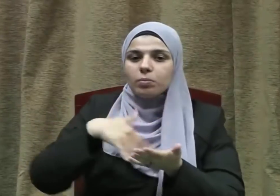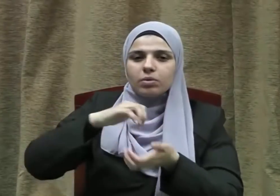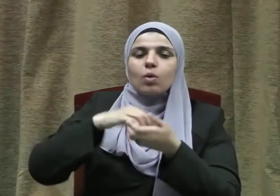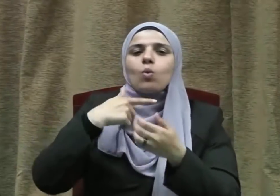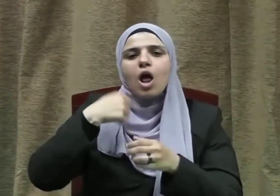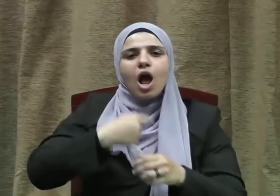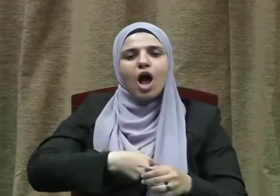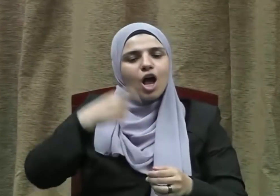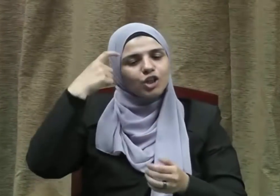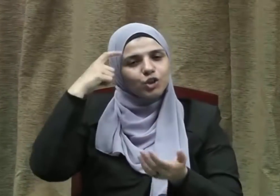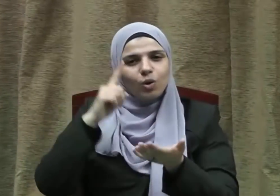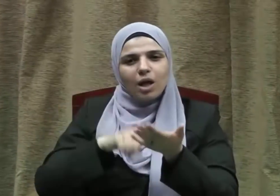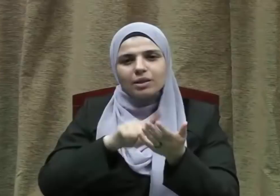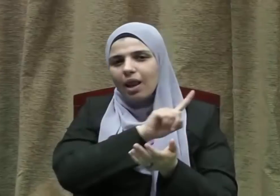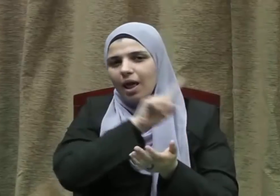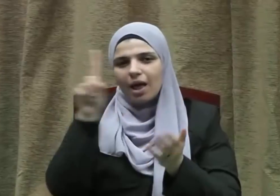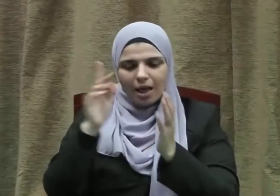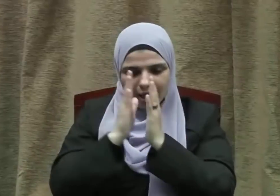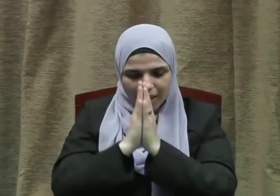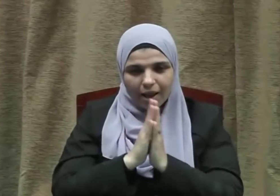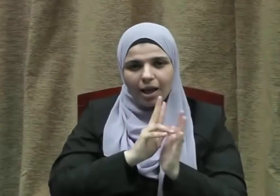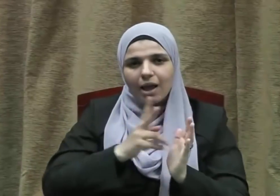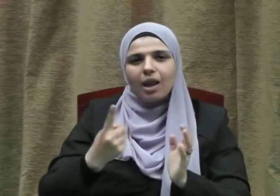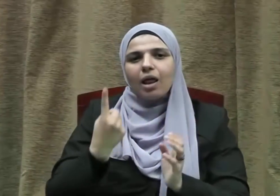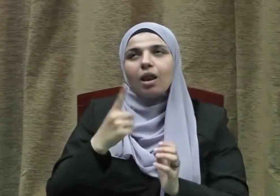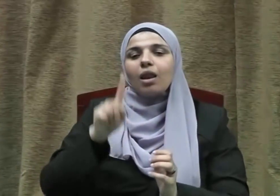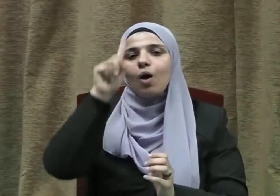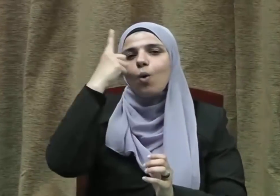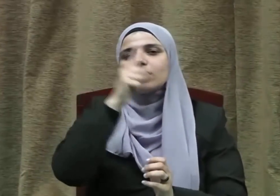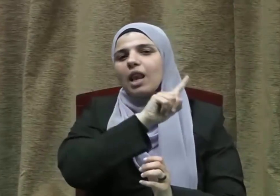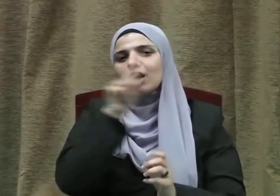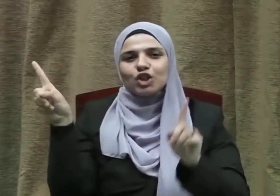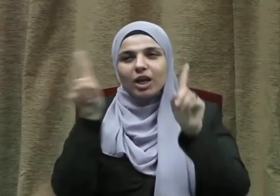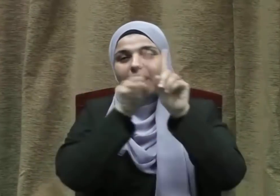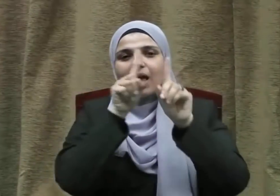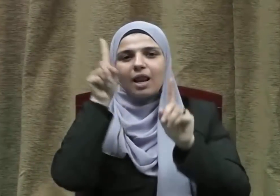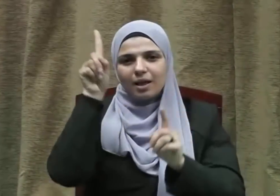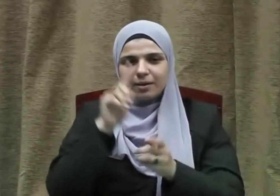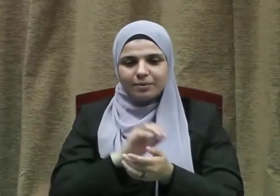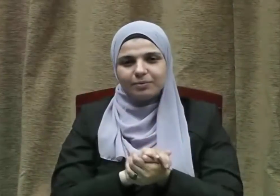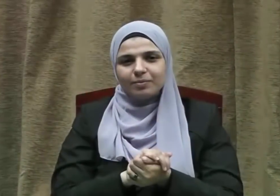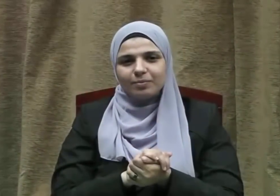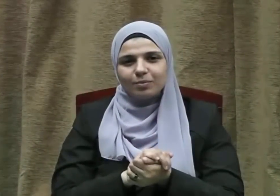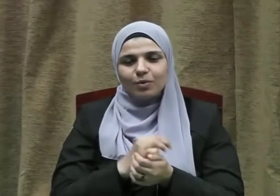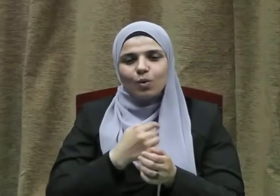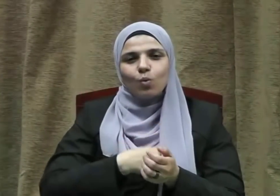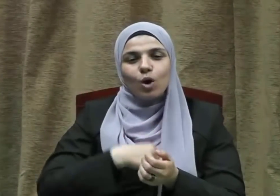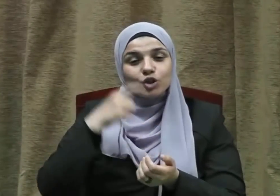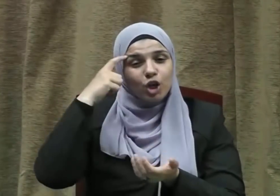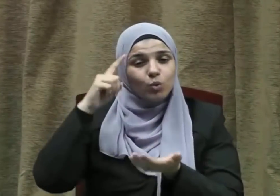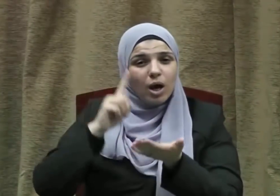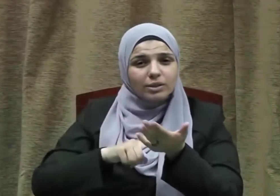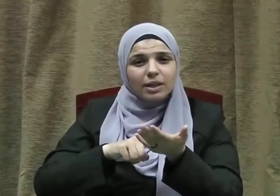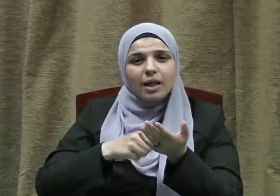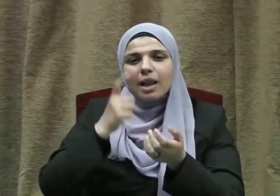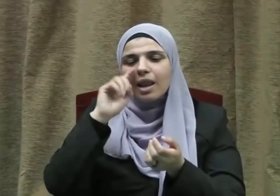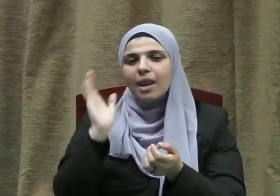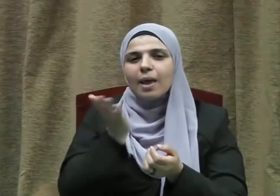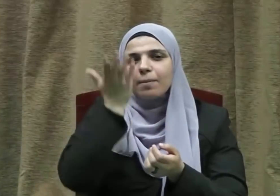وأشهد أن لا إله إلا الله وحده لا شريك له وأشهد أن